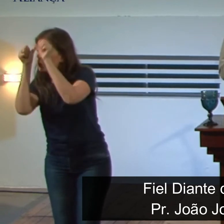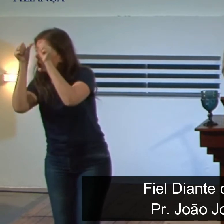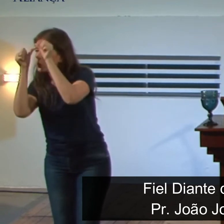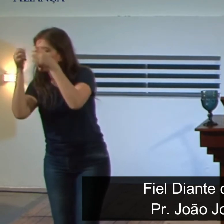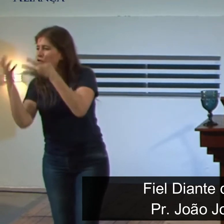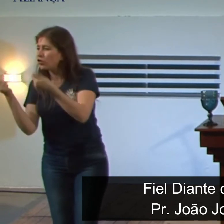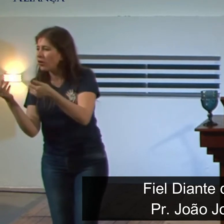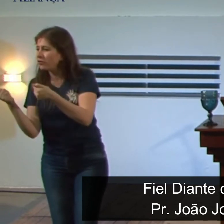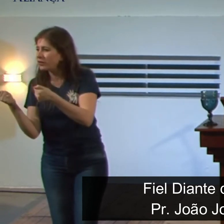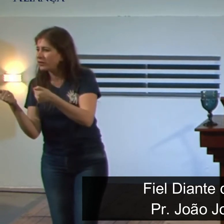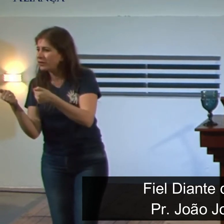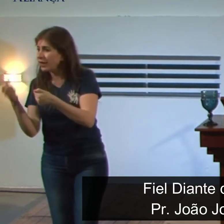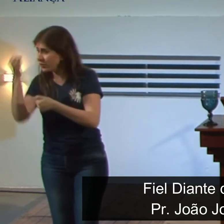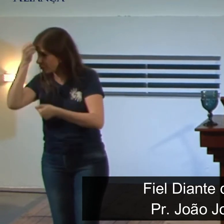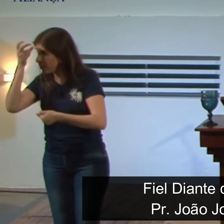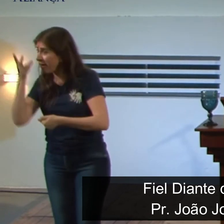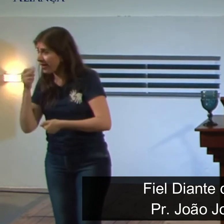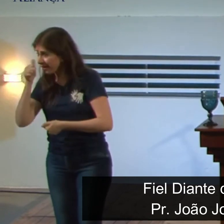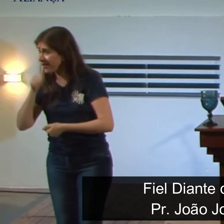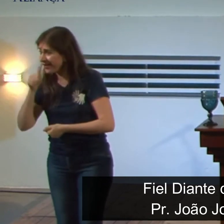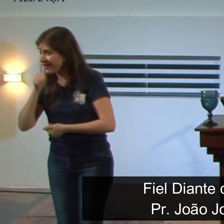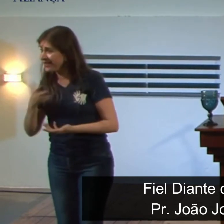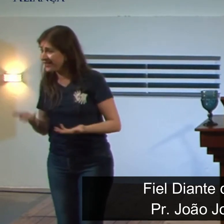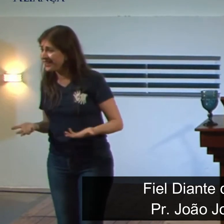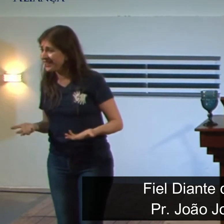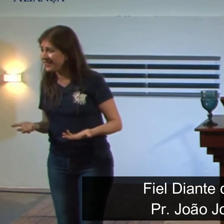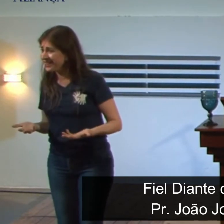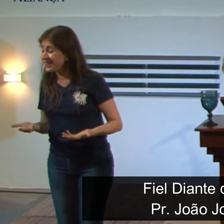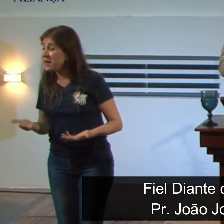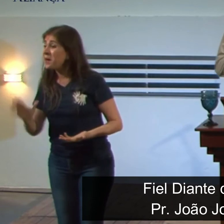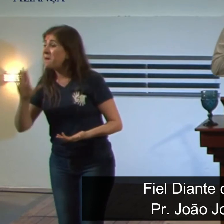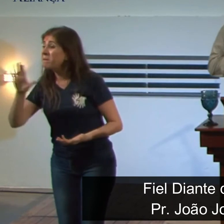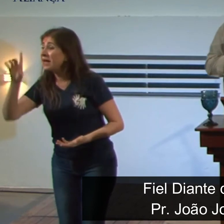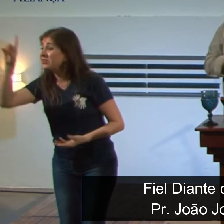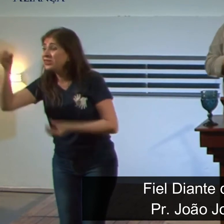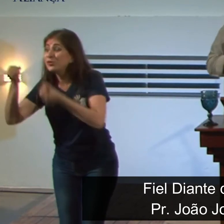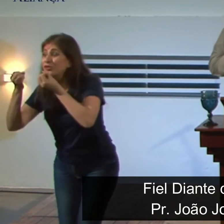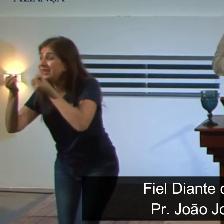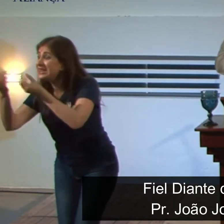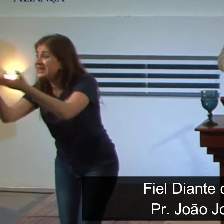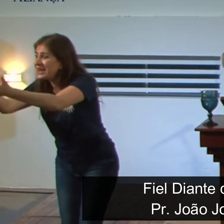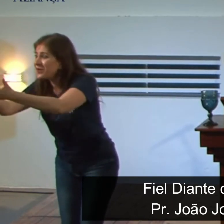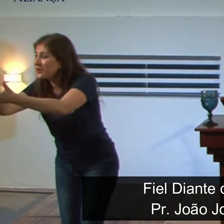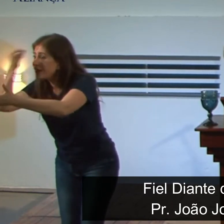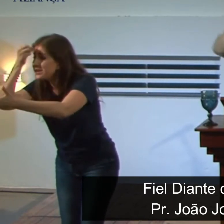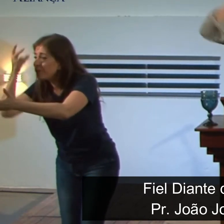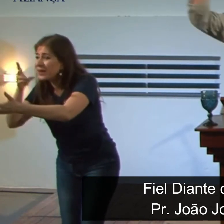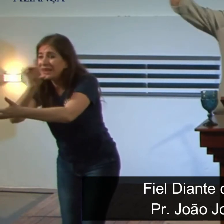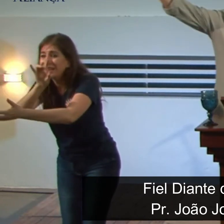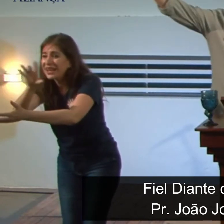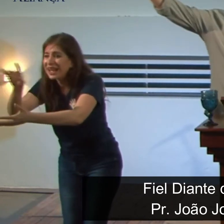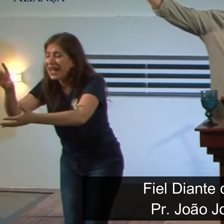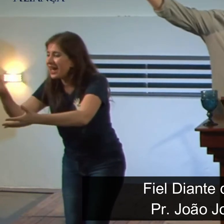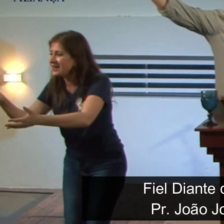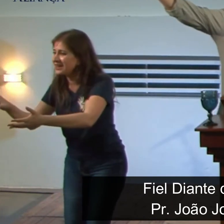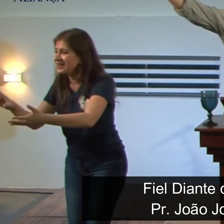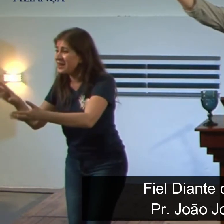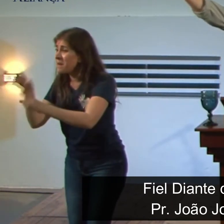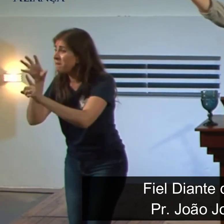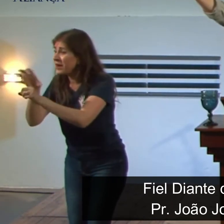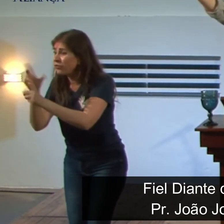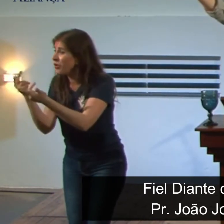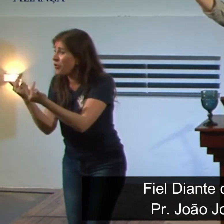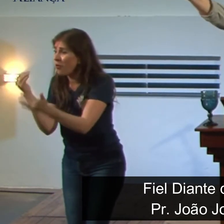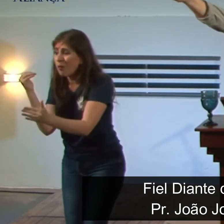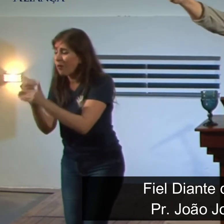capacidade para fazer mais do que isso com certeza com certeza porque você consegue entender o lado